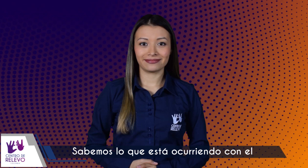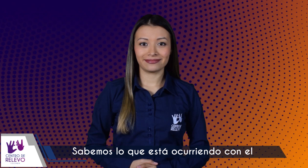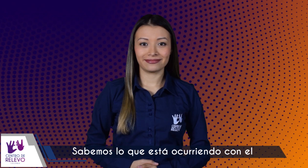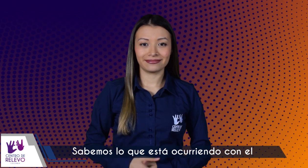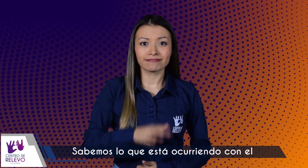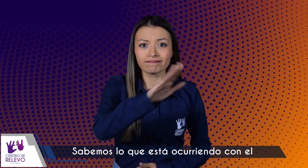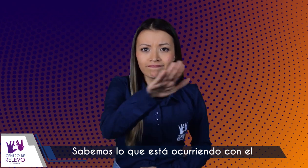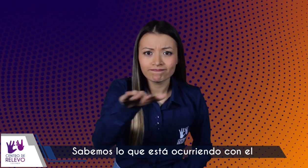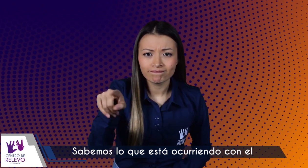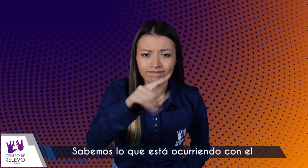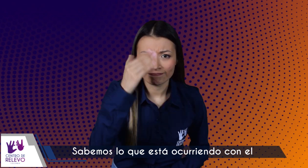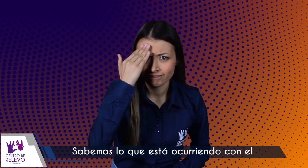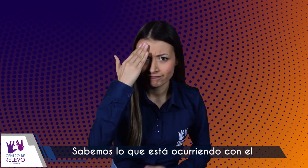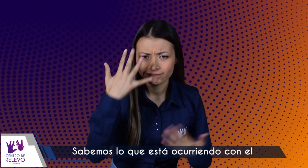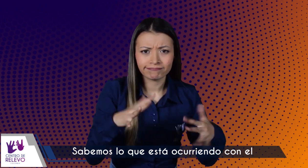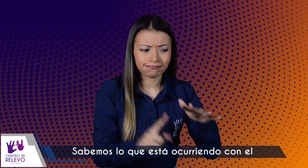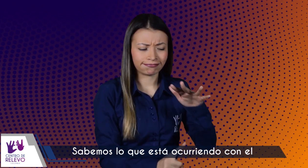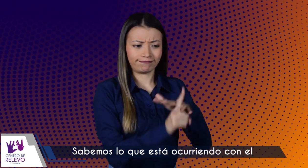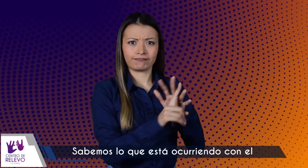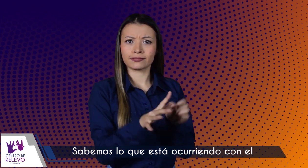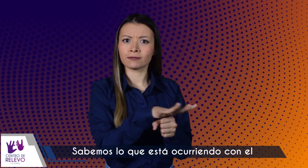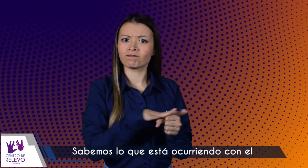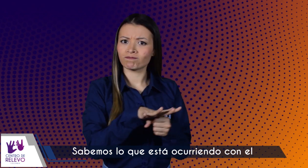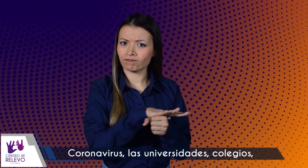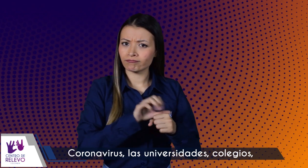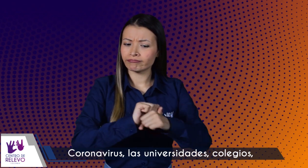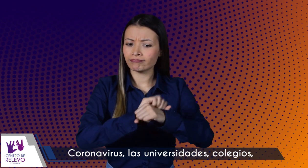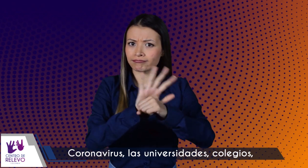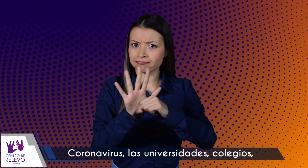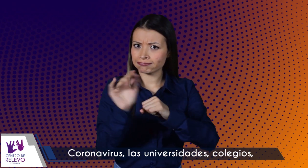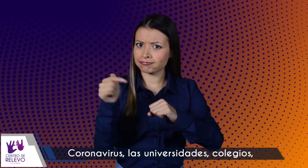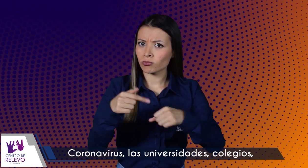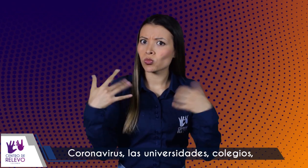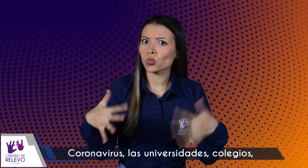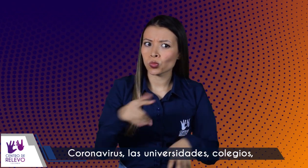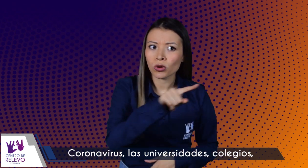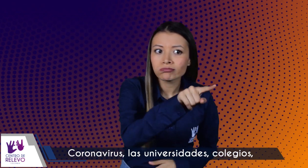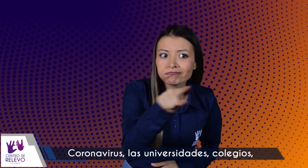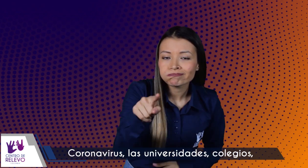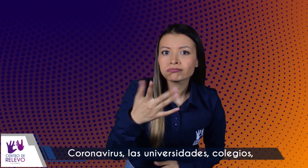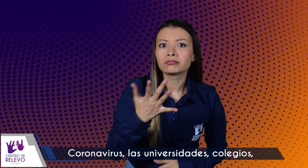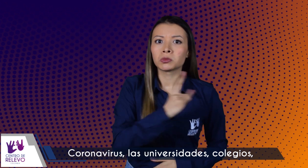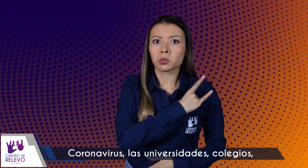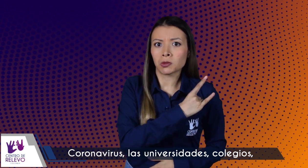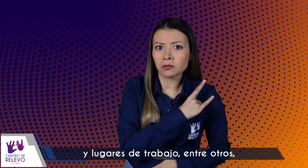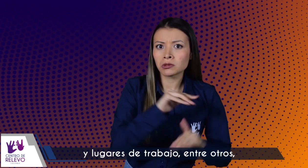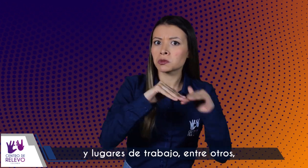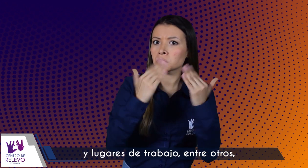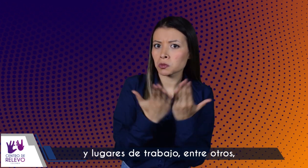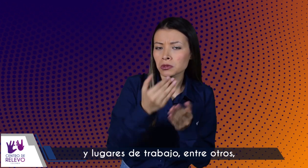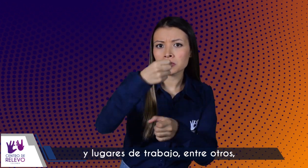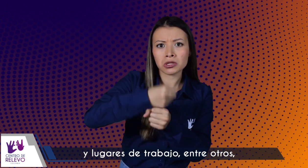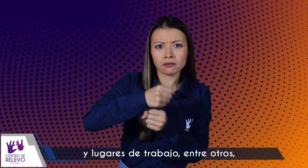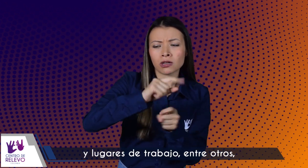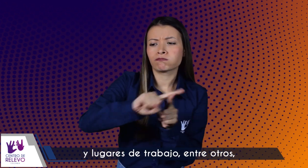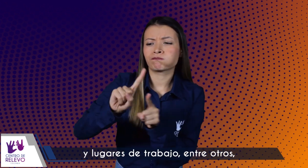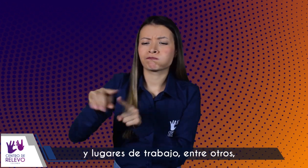Sabemos lo que está ocurriendo con el coronavirus. Las universidades, colegios y lugares de trabajo, entre otros,